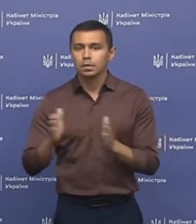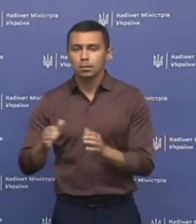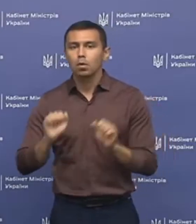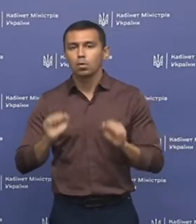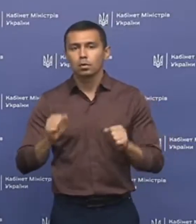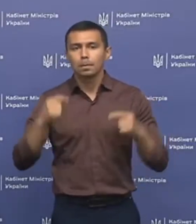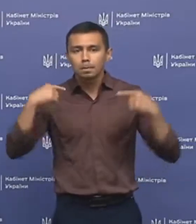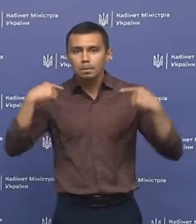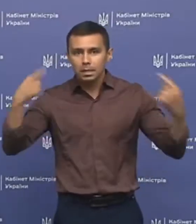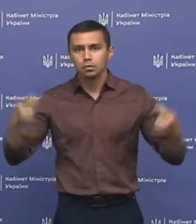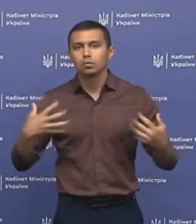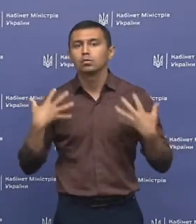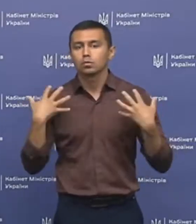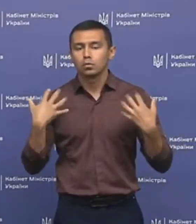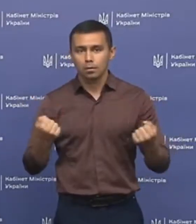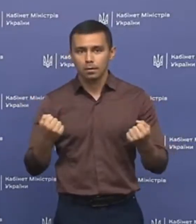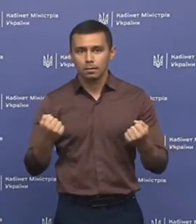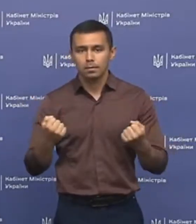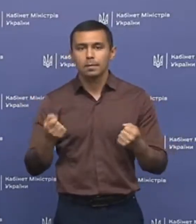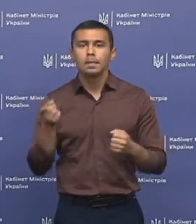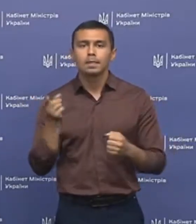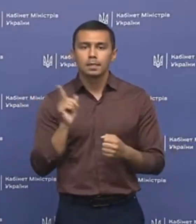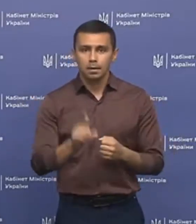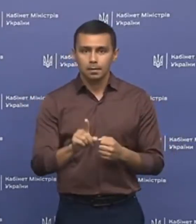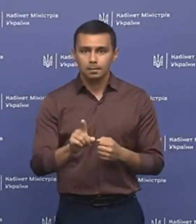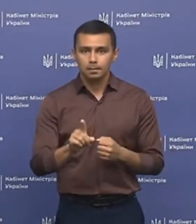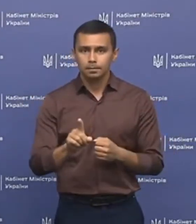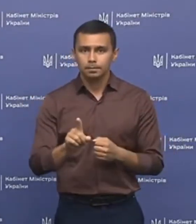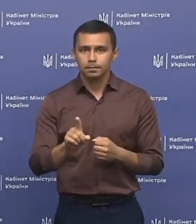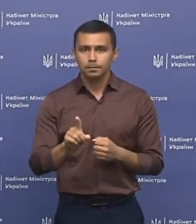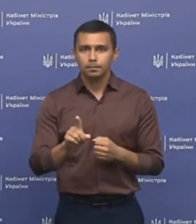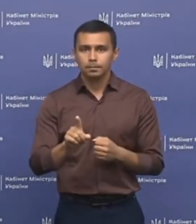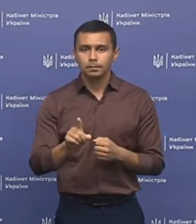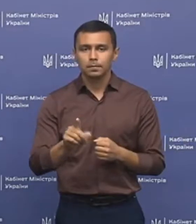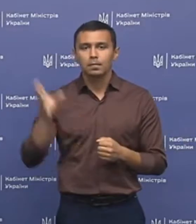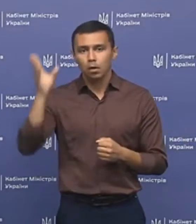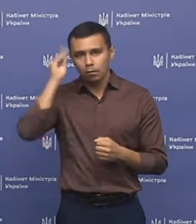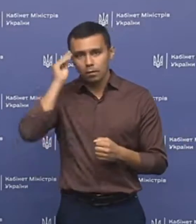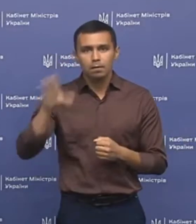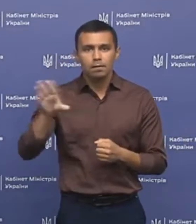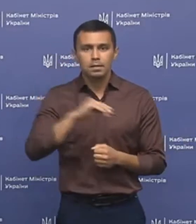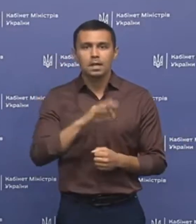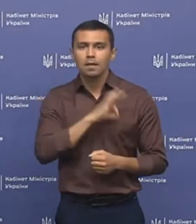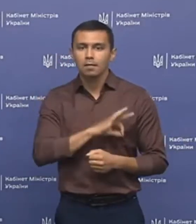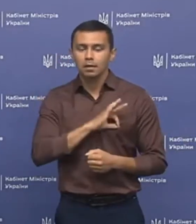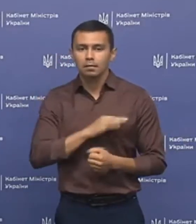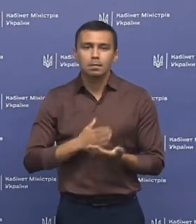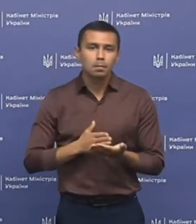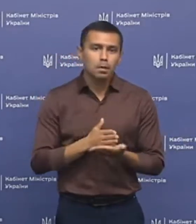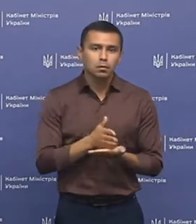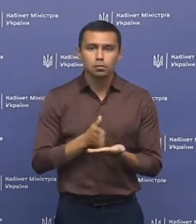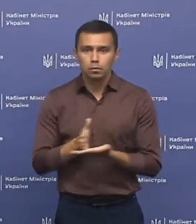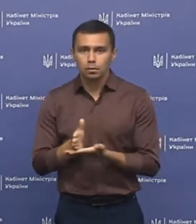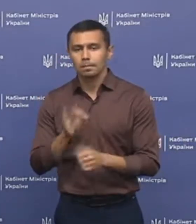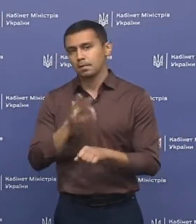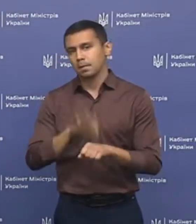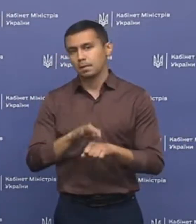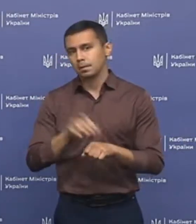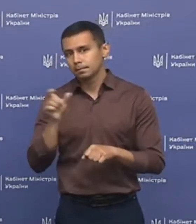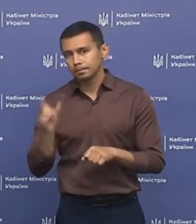охорони психічного здоров'я та врахувати всі ефективні маршрути пацієнта.